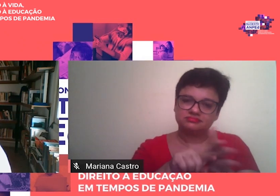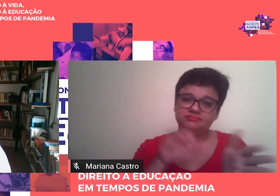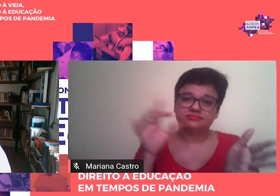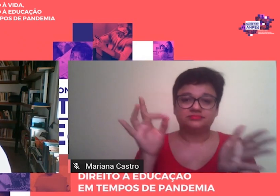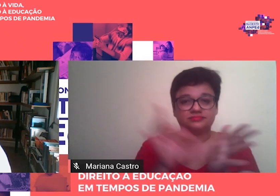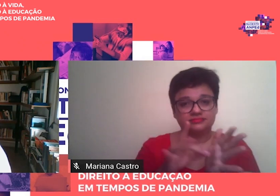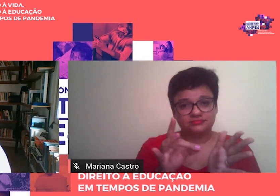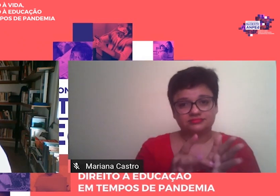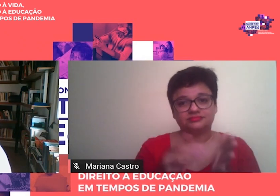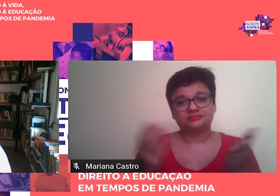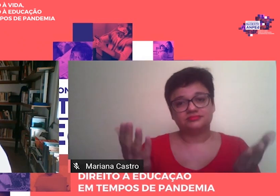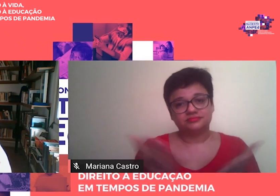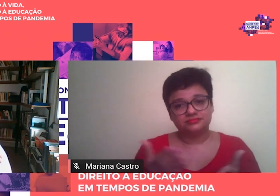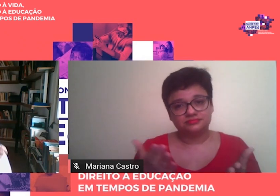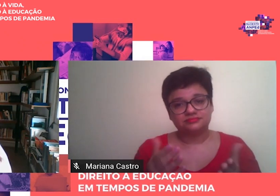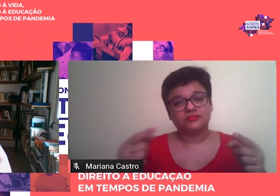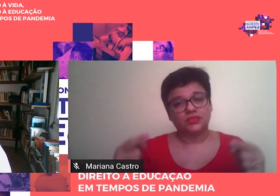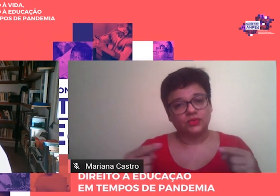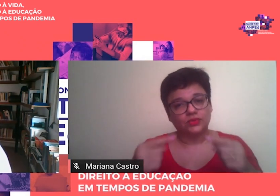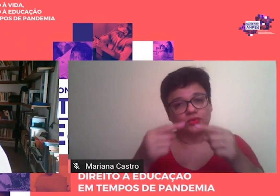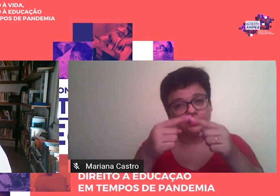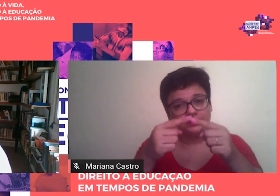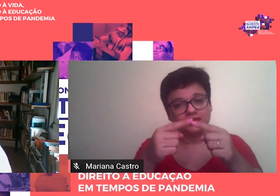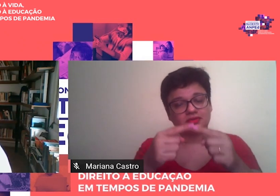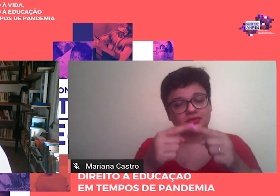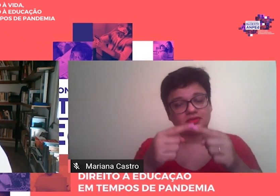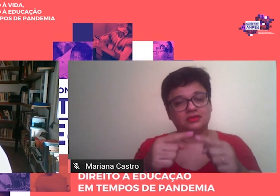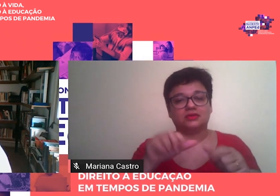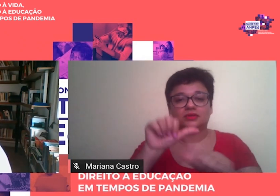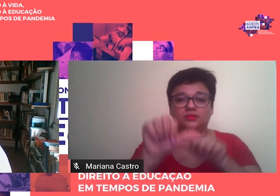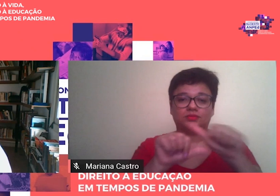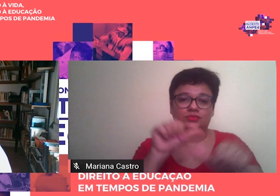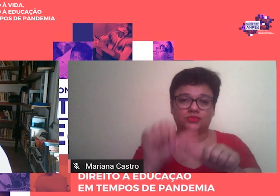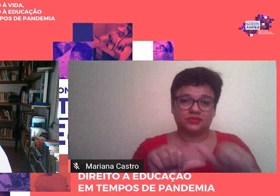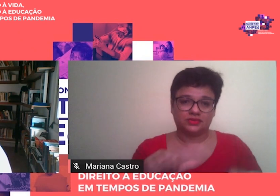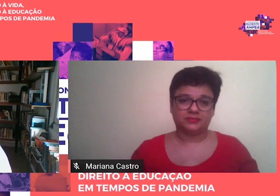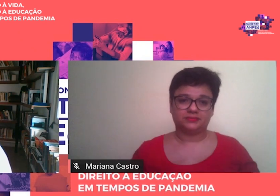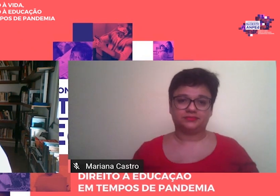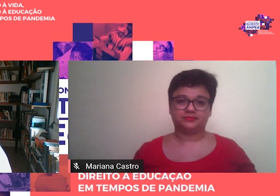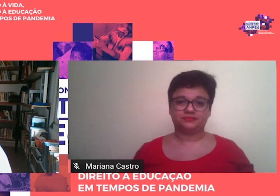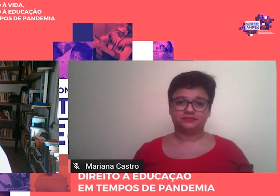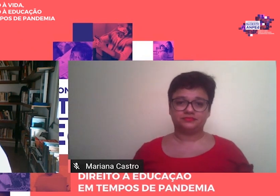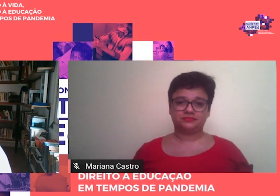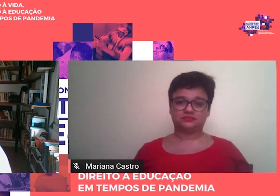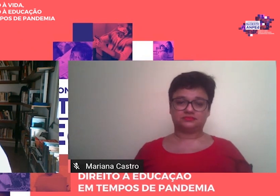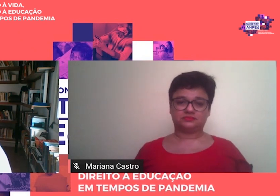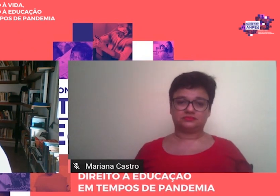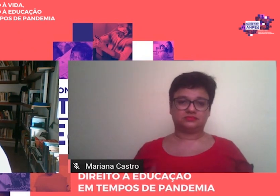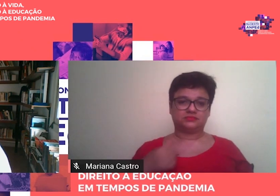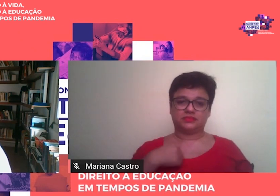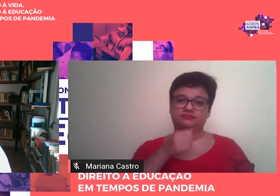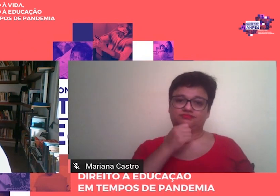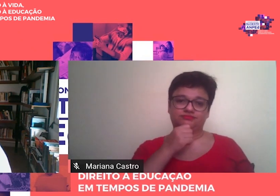apropriado eu também fazer essas modificações, o que não aconteceu.